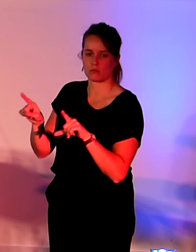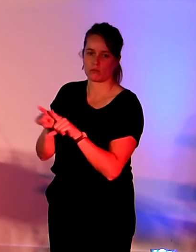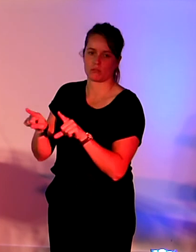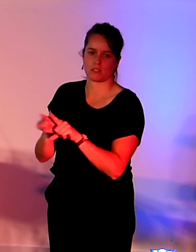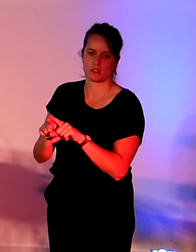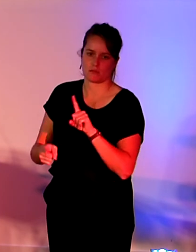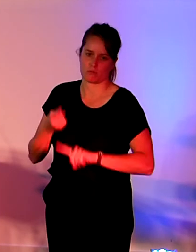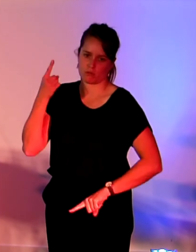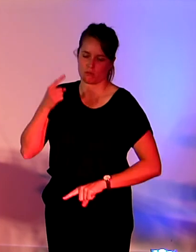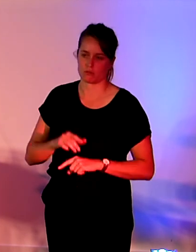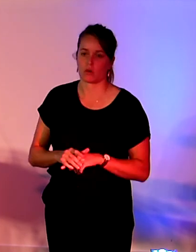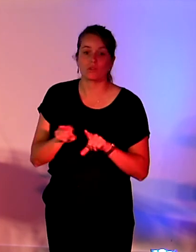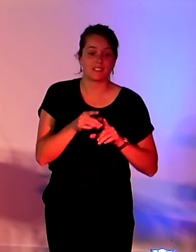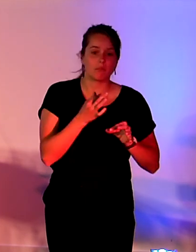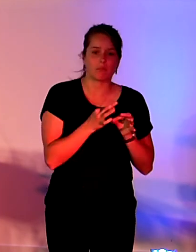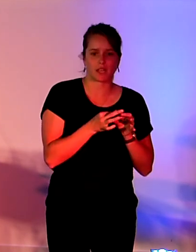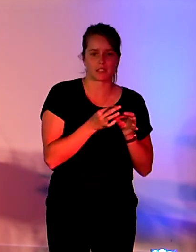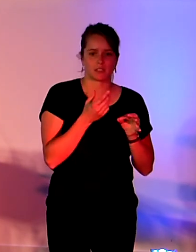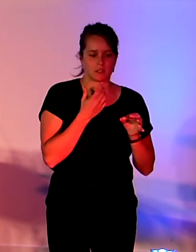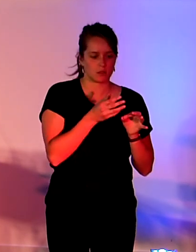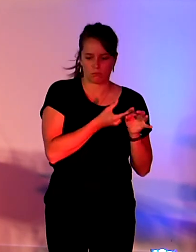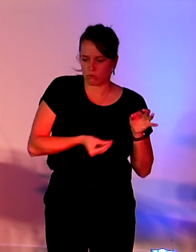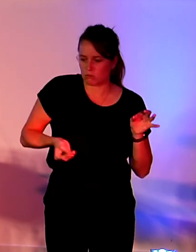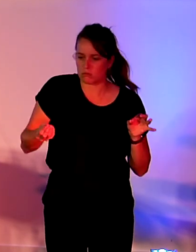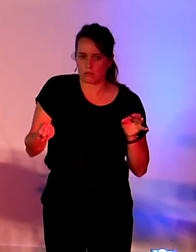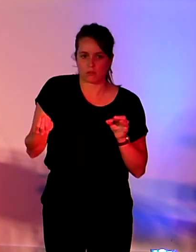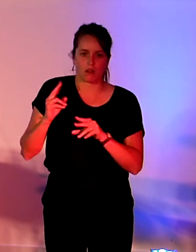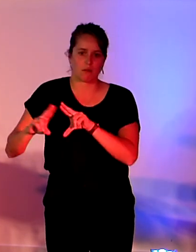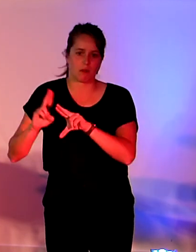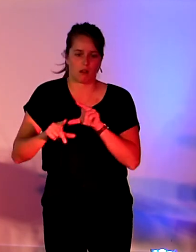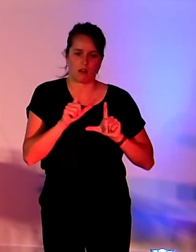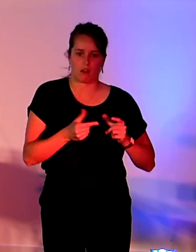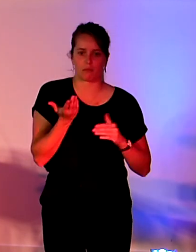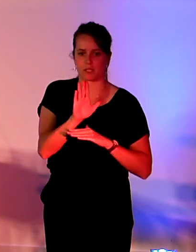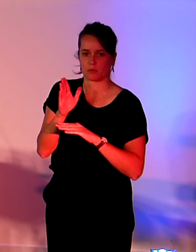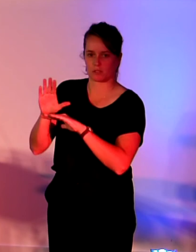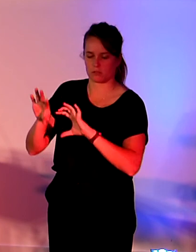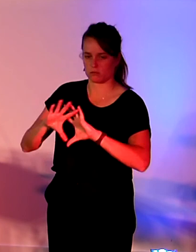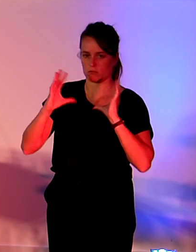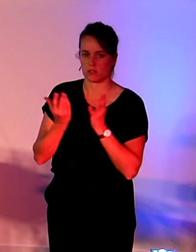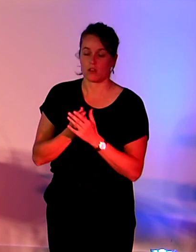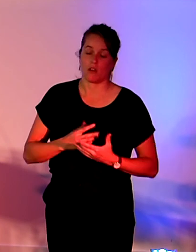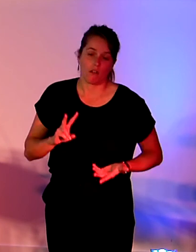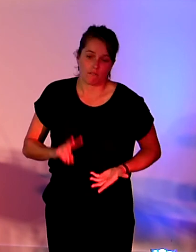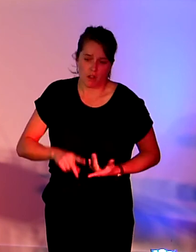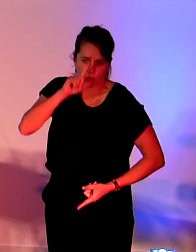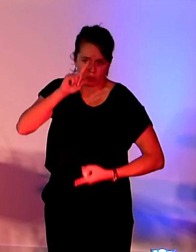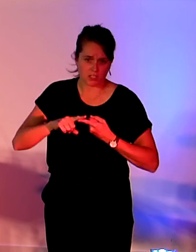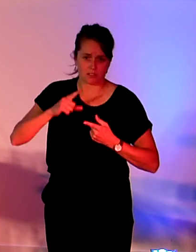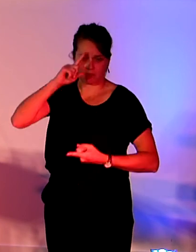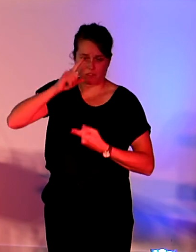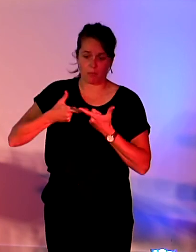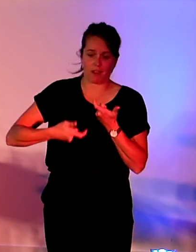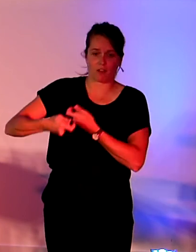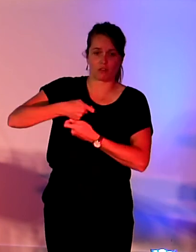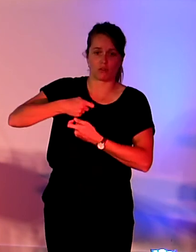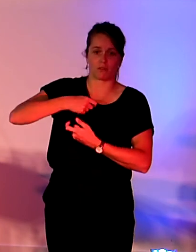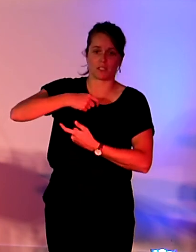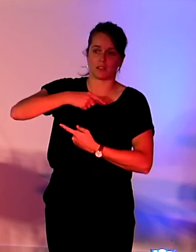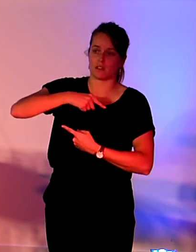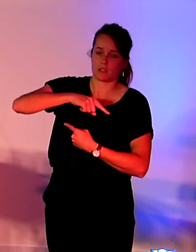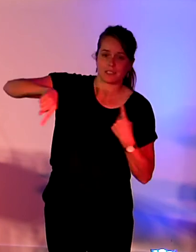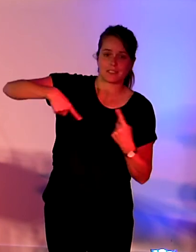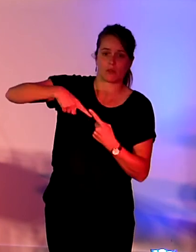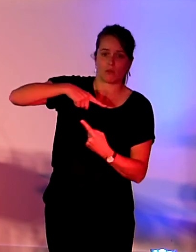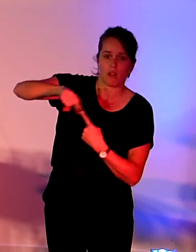Et donc, enfin, elle prévoit des objectifs d'économie circulaire et de collecte pour améliorer le recyclage,